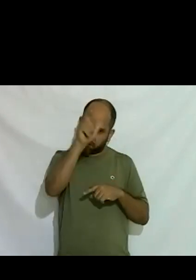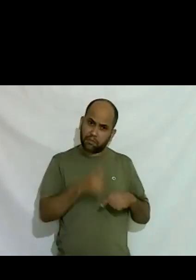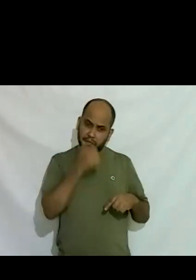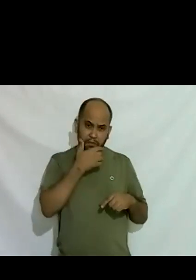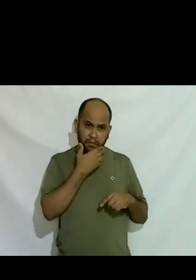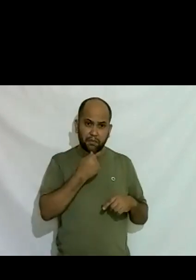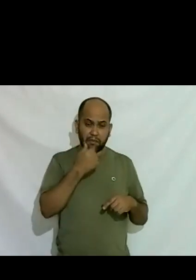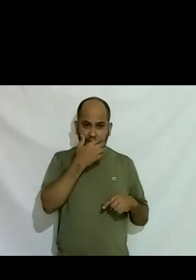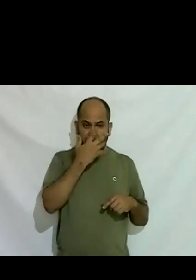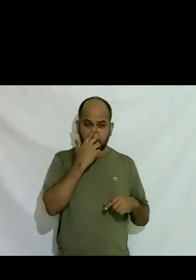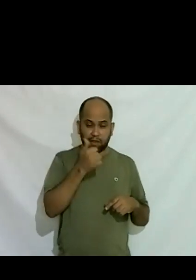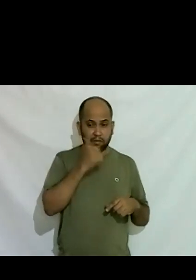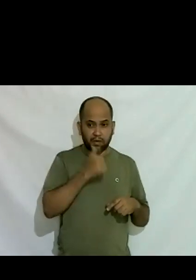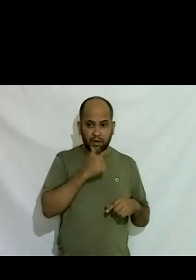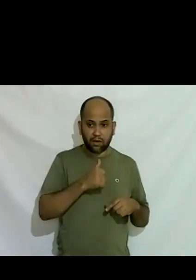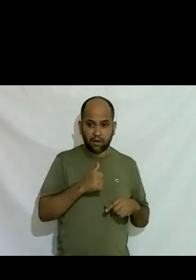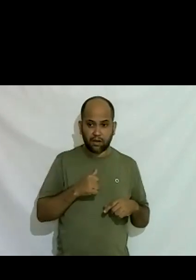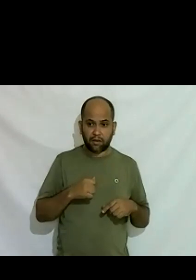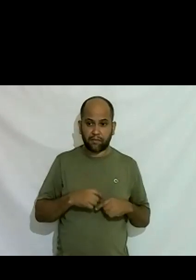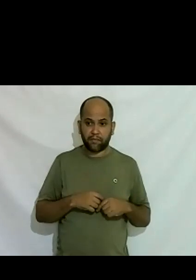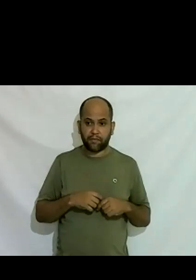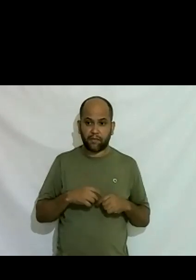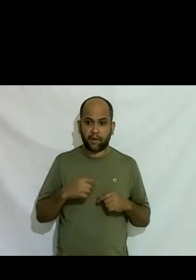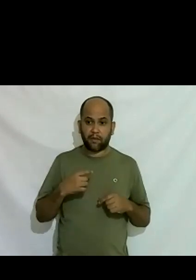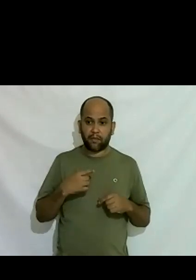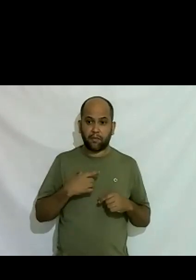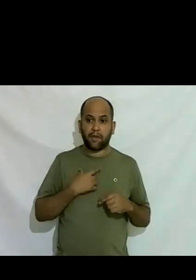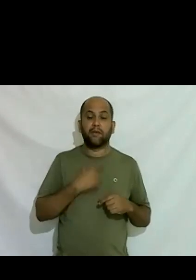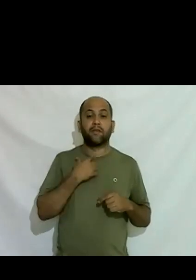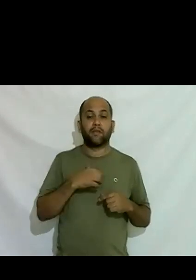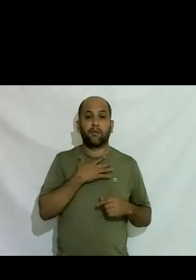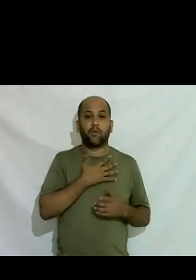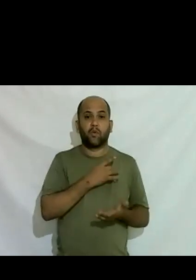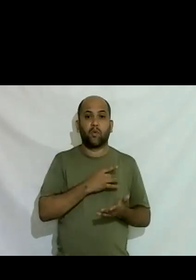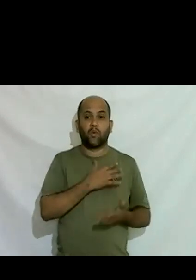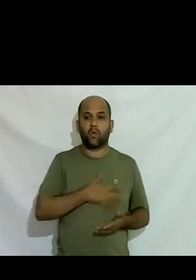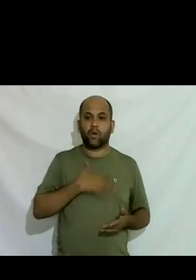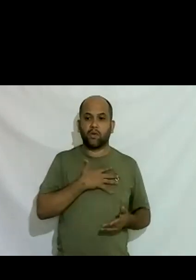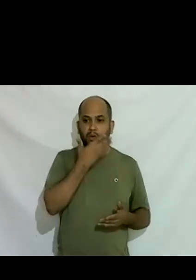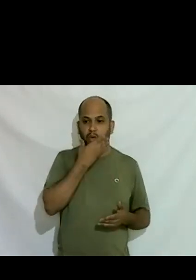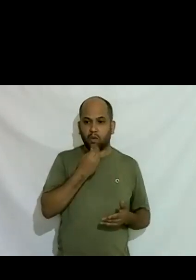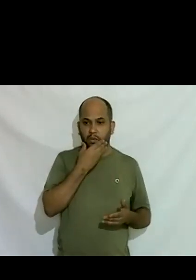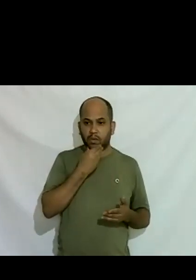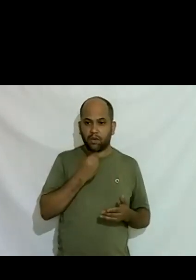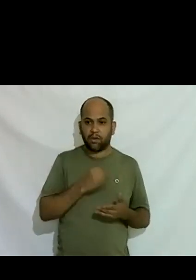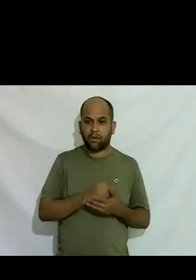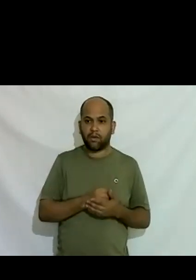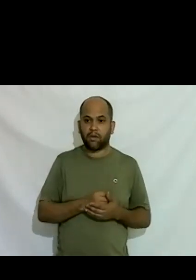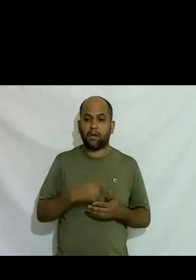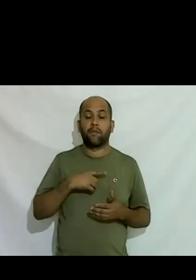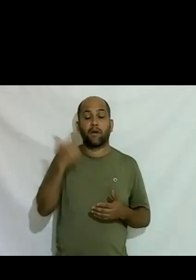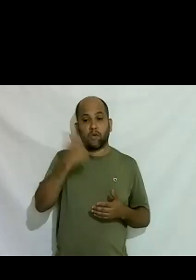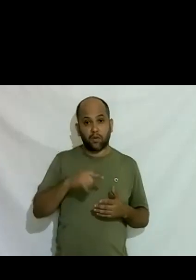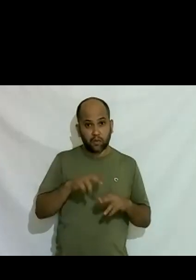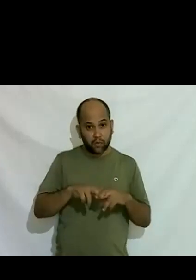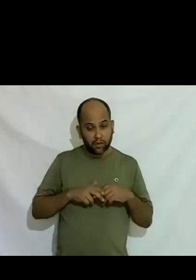elogio mas ela disse não estou perdendo desejo porque eu gosto de homem foi mais uma lição de sexualidade para mim porque eu